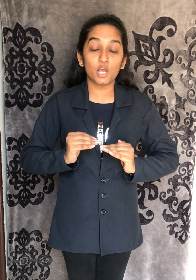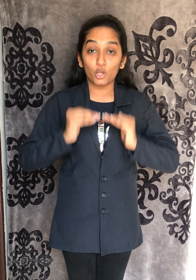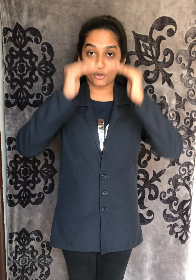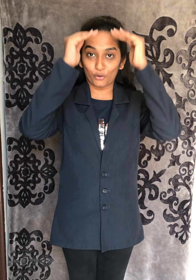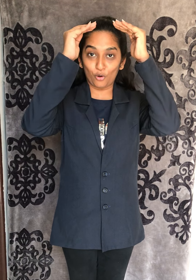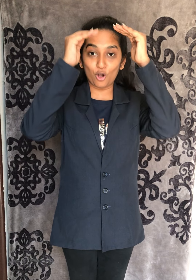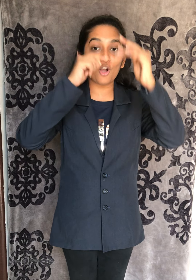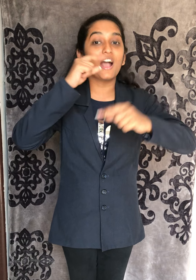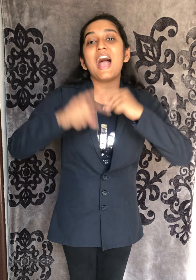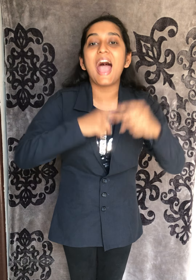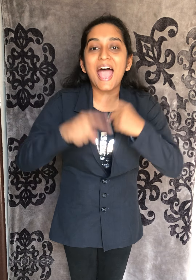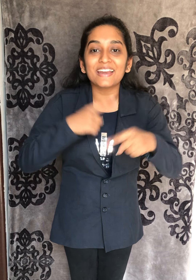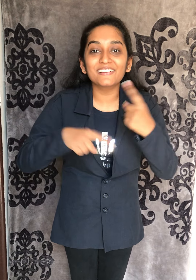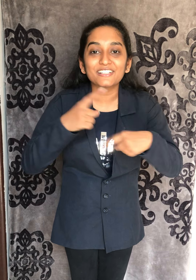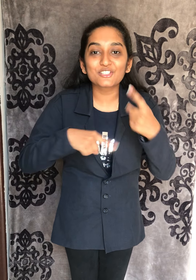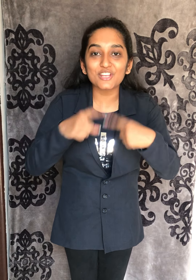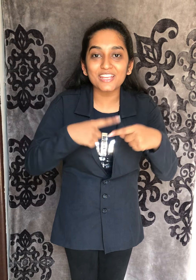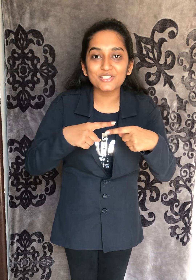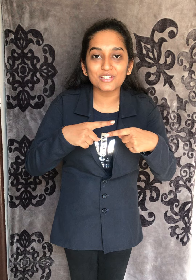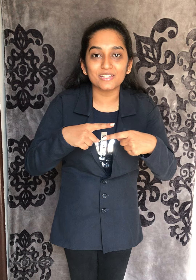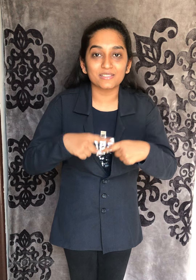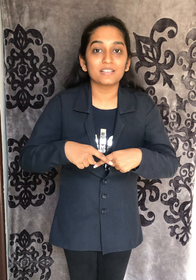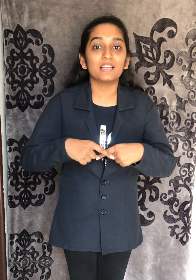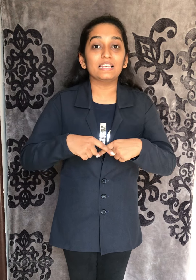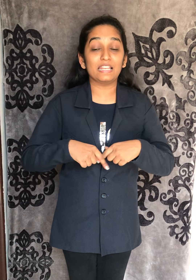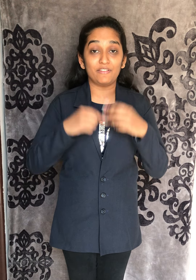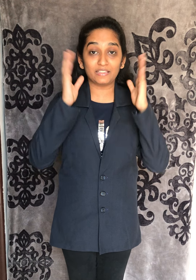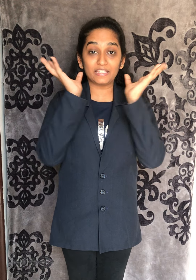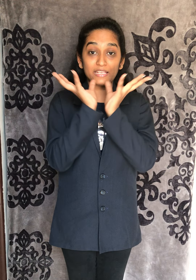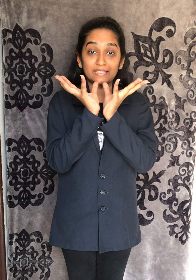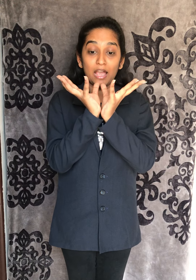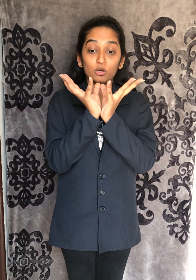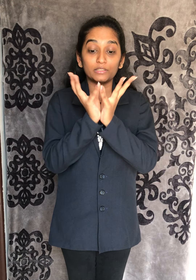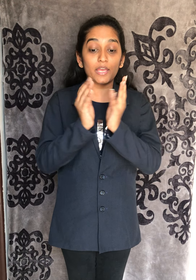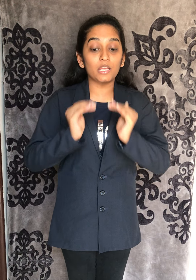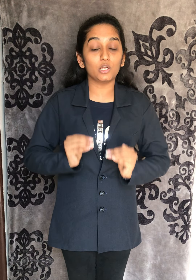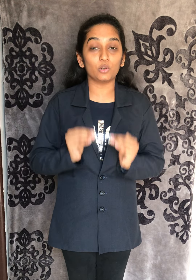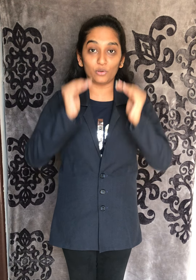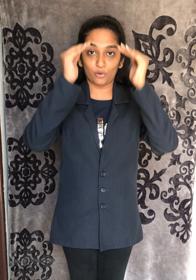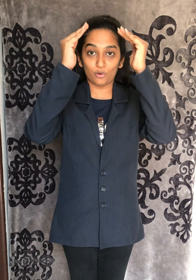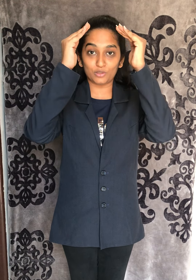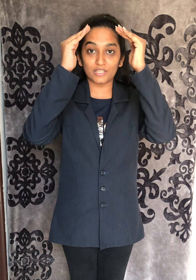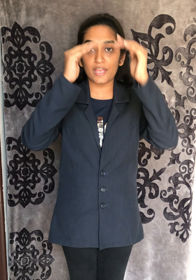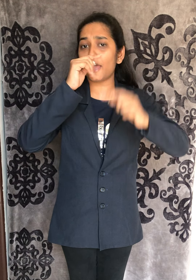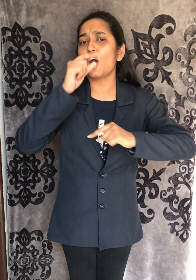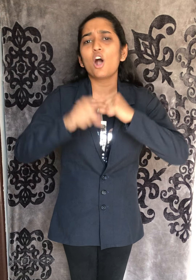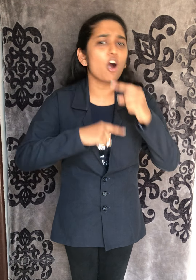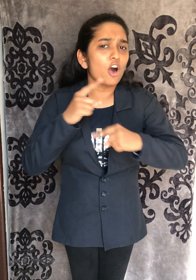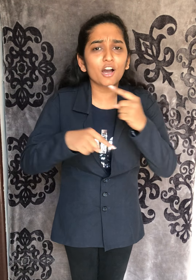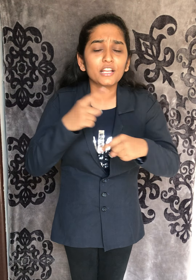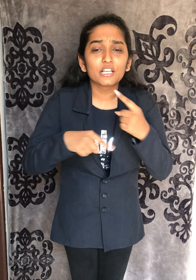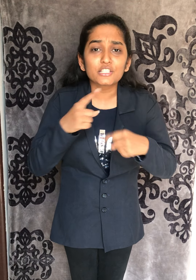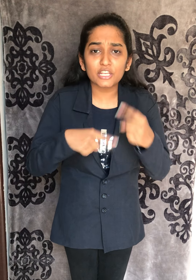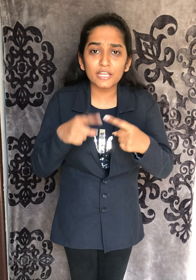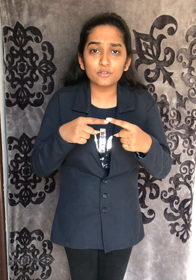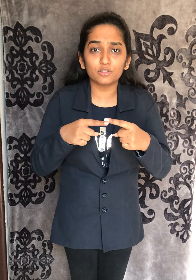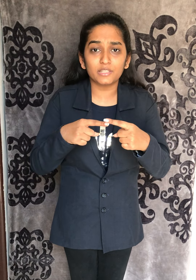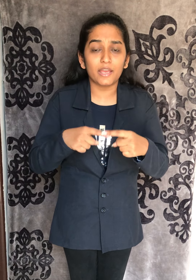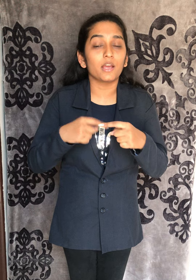Grow and Changes. Living Things क्या होते है? Grow होते है और Change होते है.